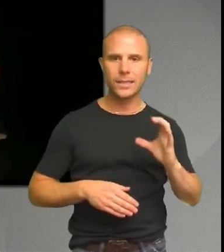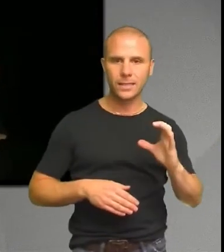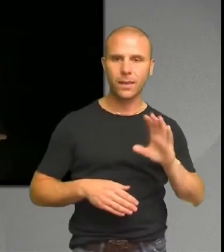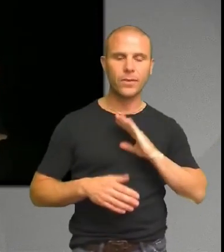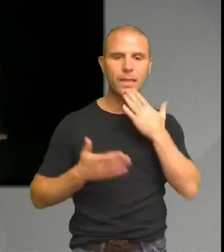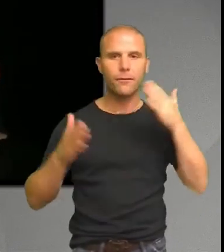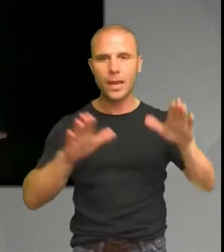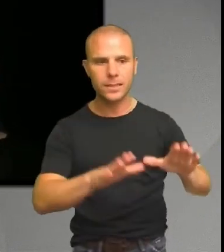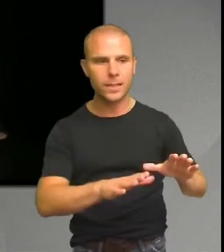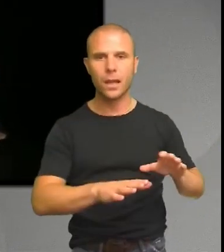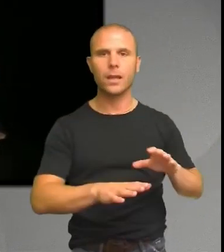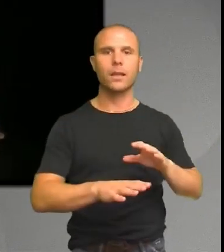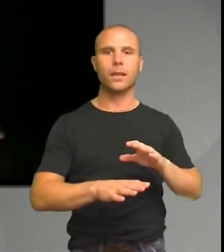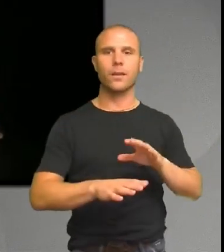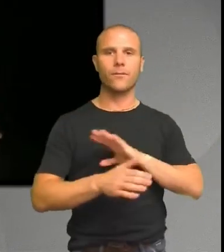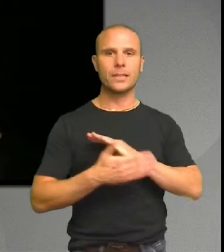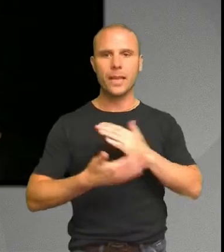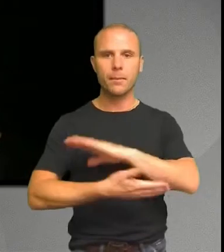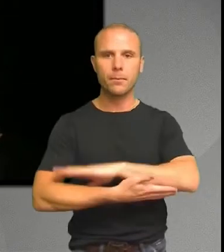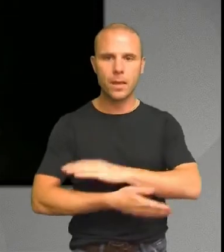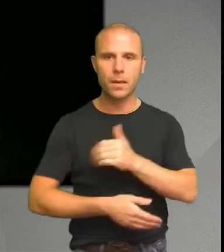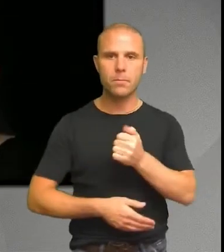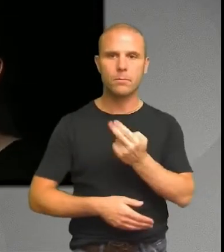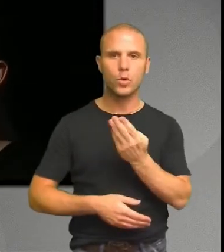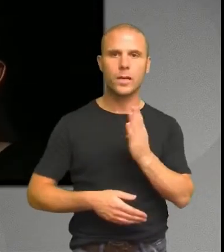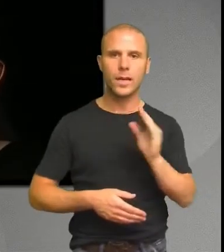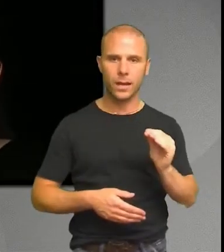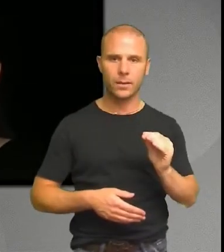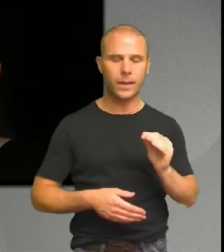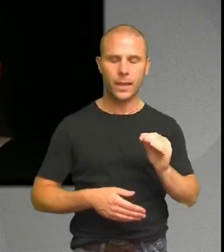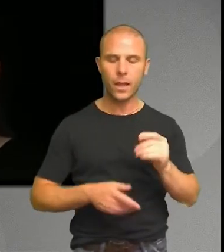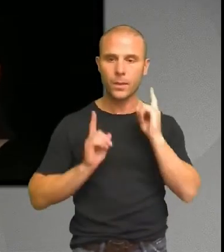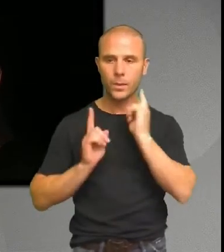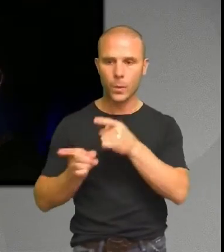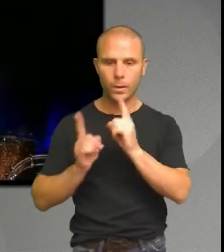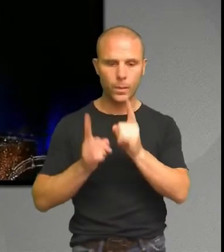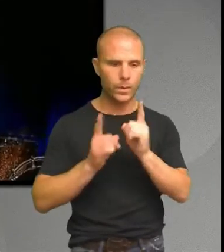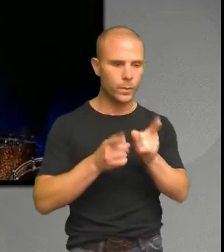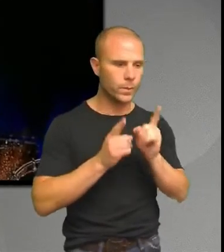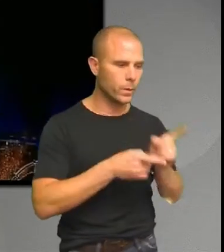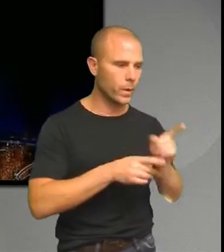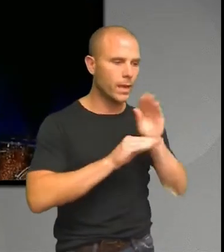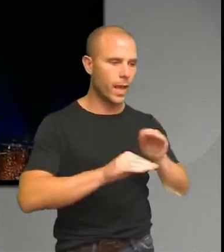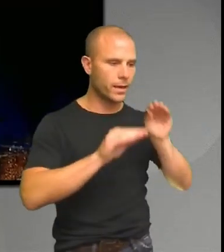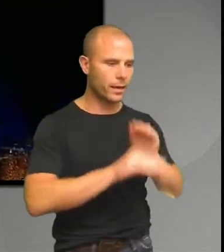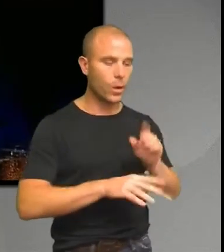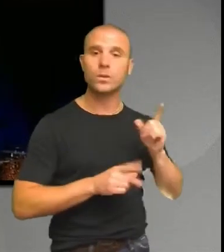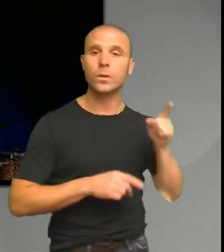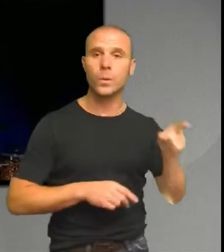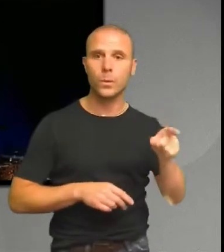Det finns ingen buddha. Det är du som är läraren. Och det är du som är eleven. Du